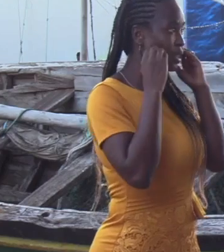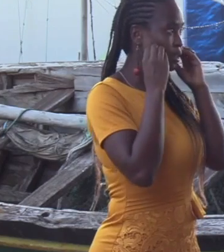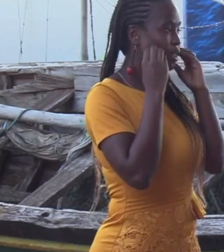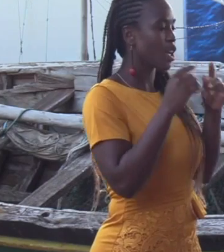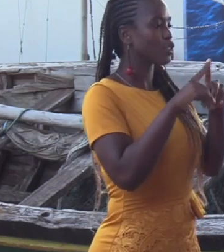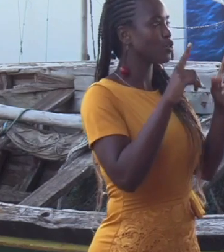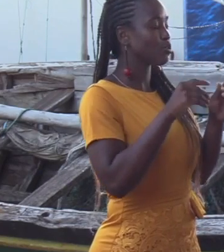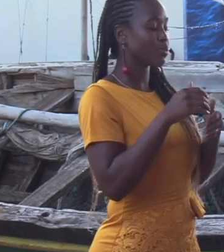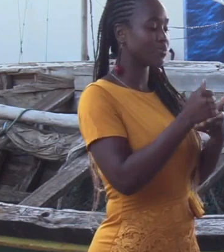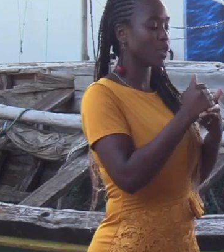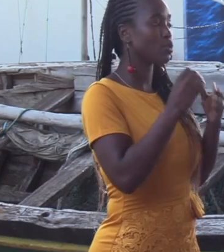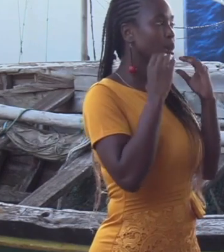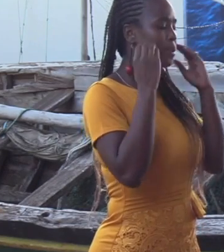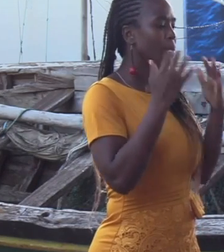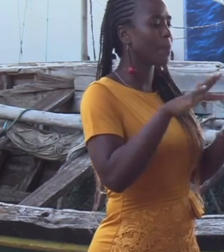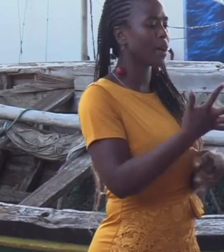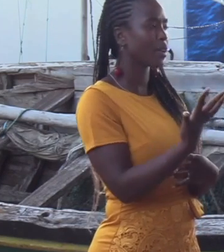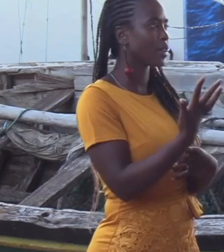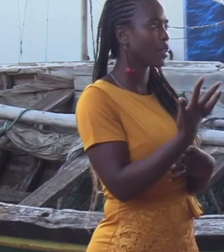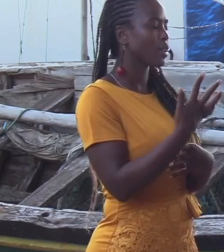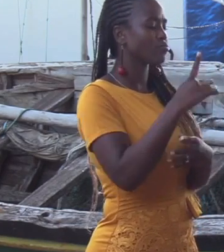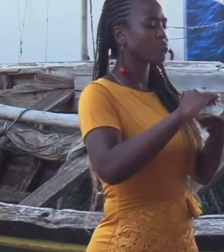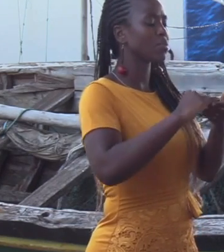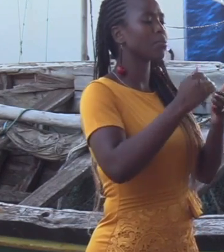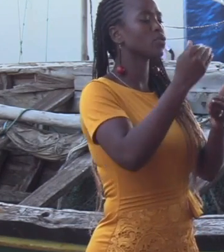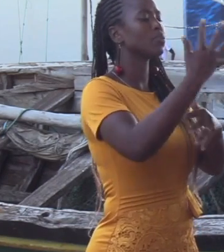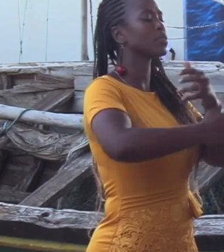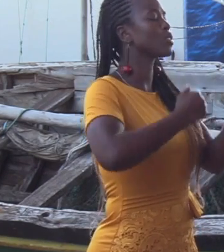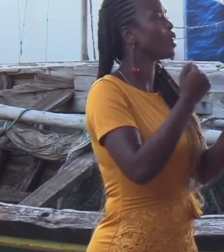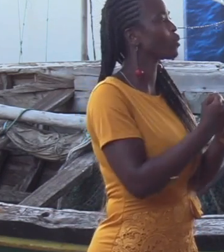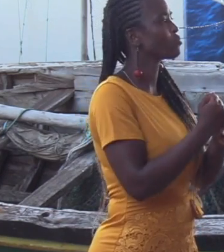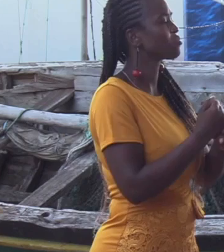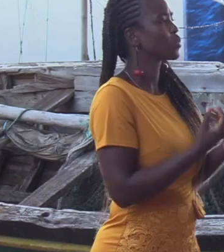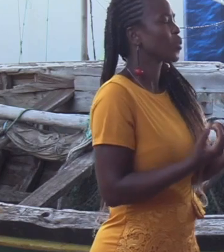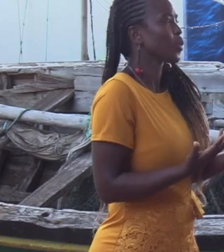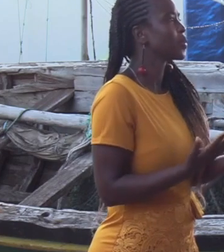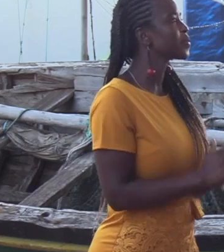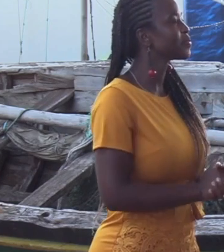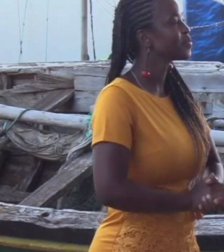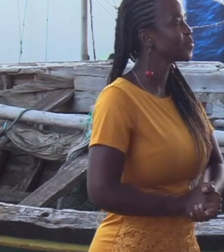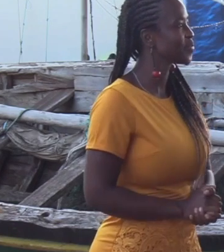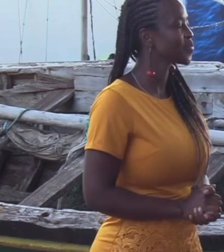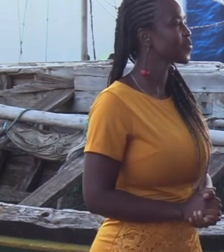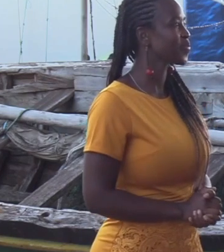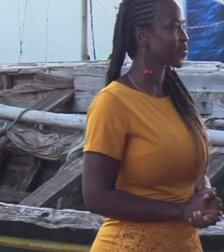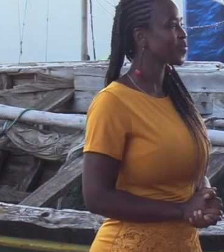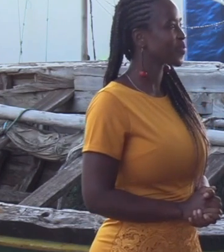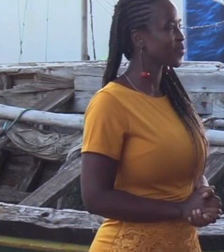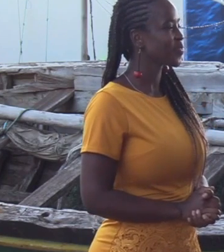40 anos e tem apoiado o desenvolvimento do país de maneira consistente. Como você vê essa parceria evoluir nos